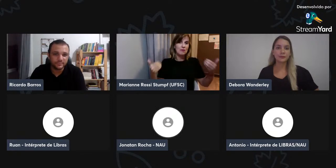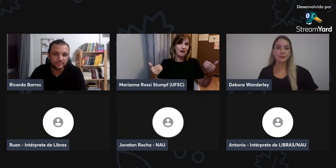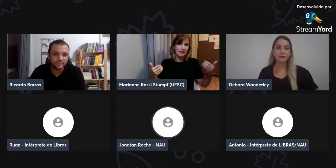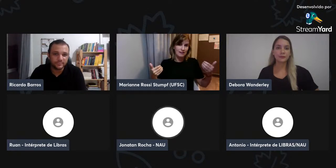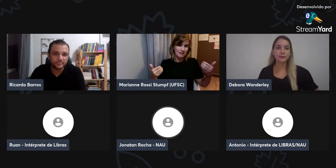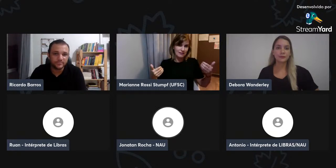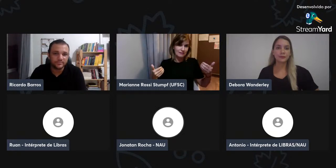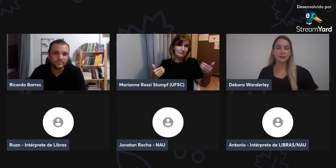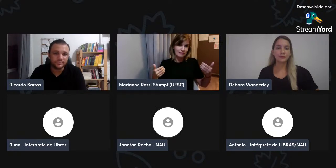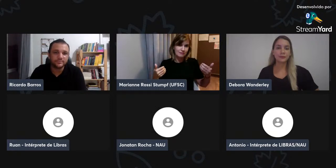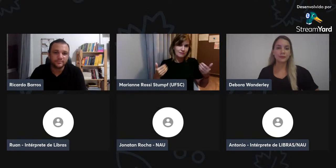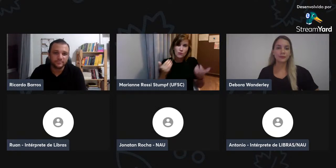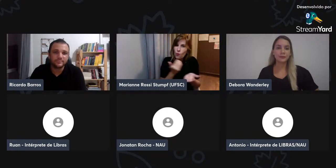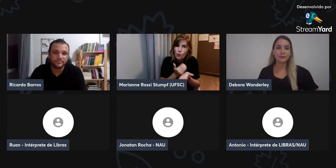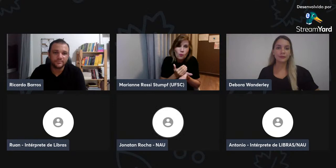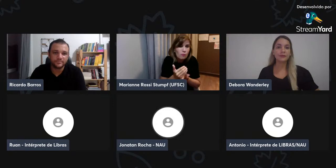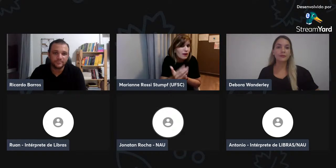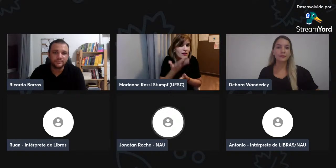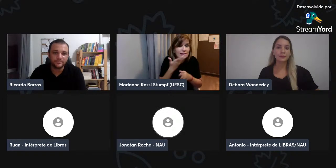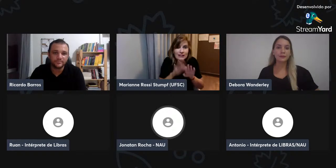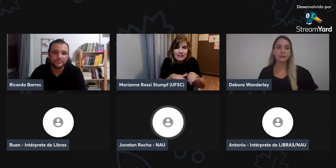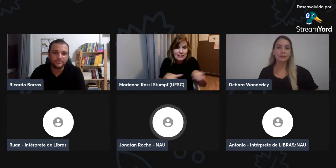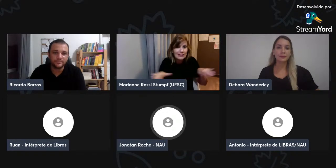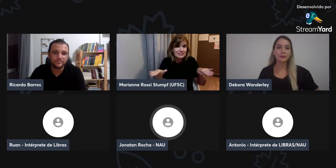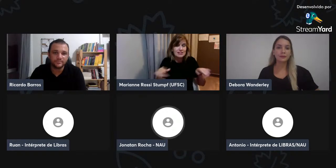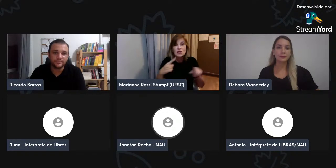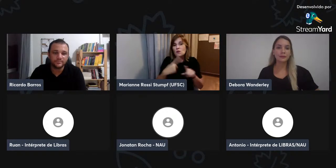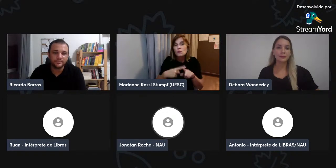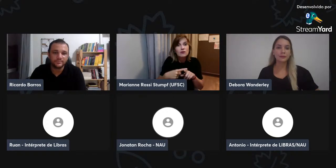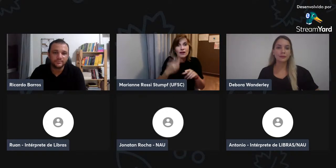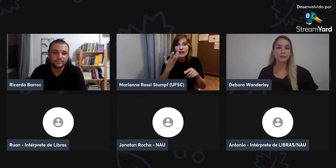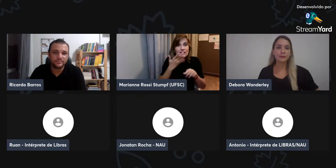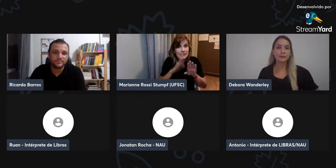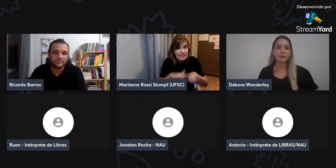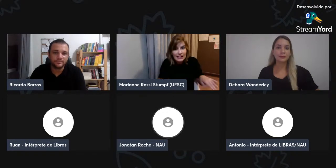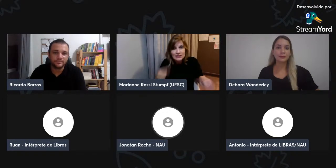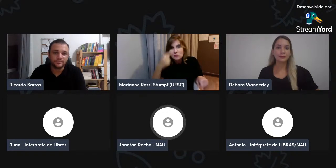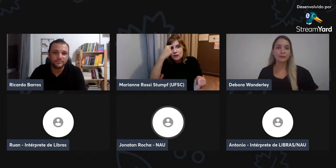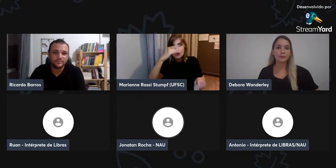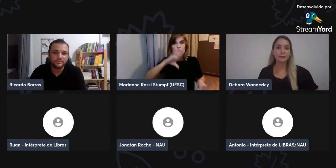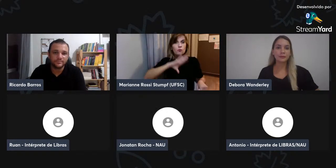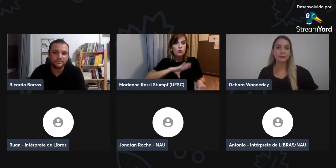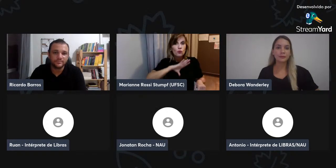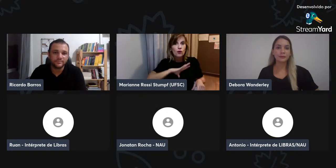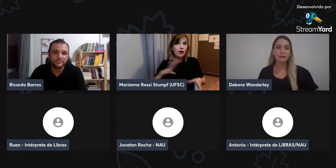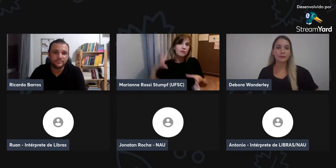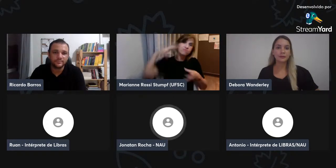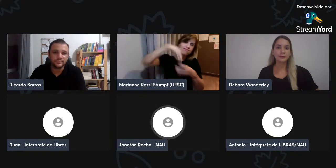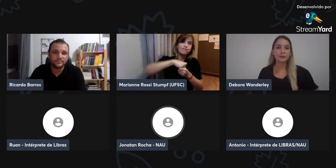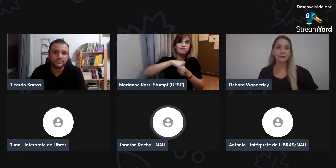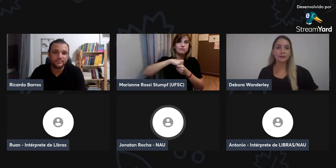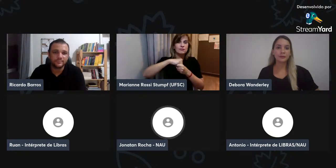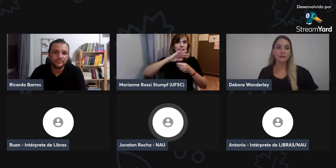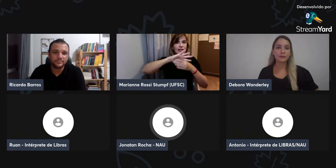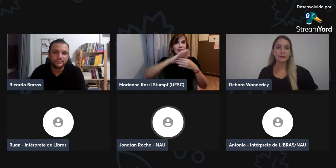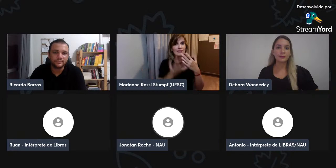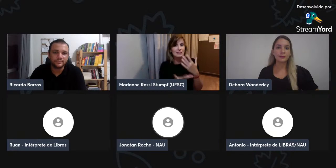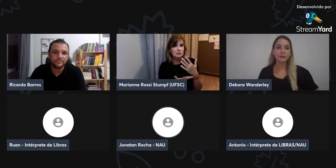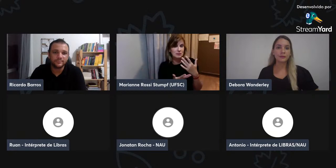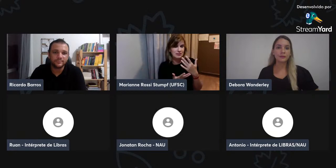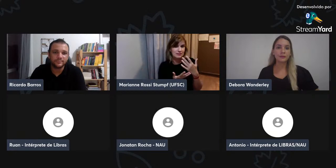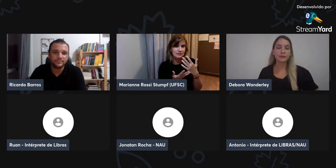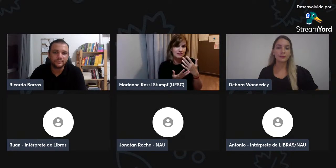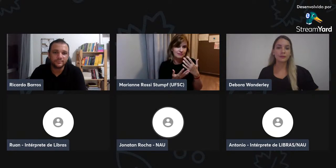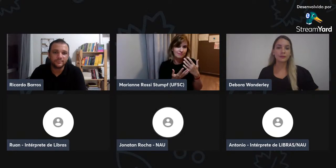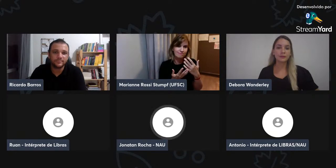português, que há uma separação, né, então, desde o ensino infantil, é importante,